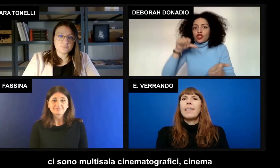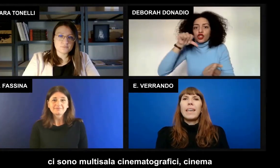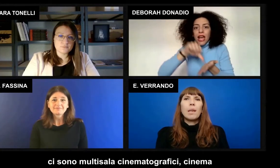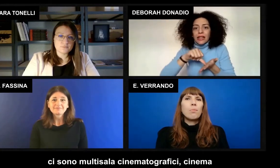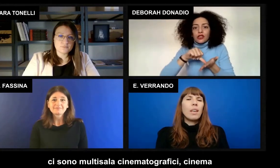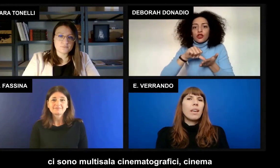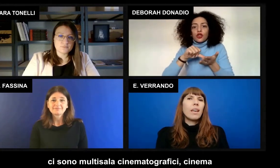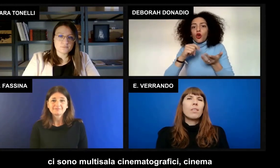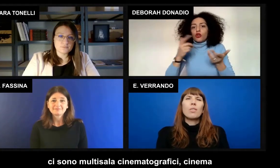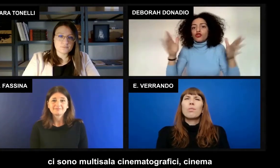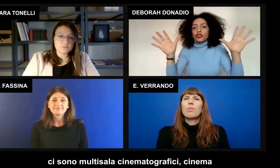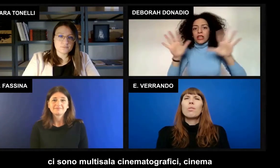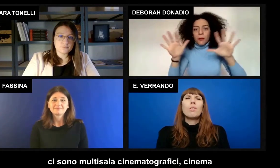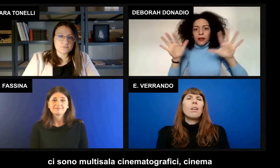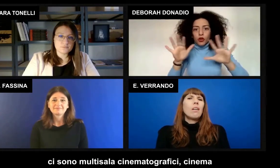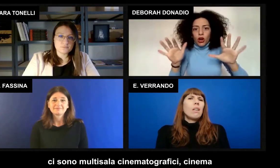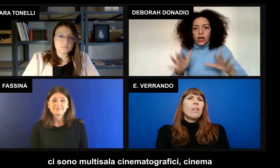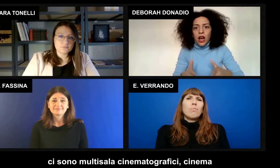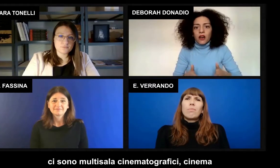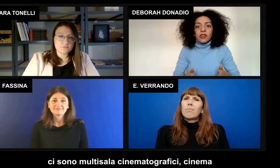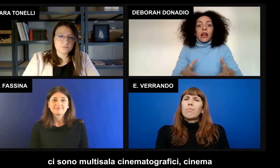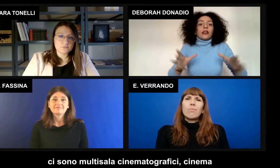accademie, ci sono